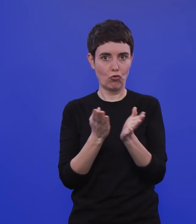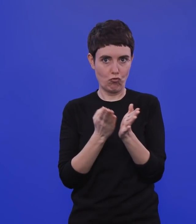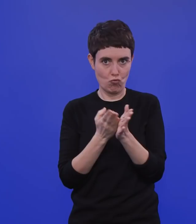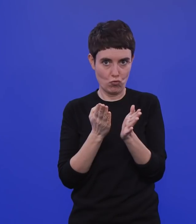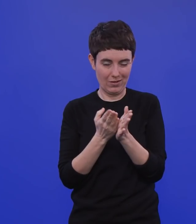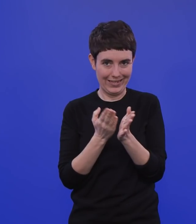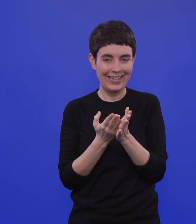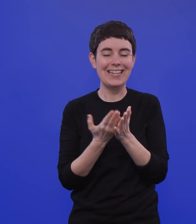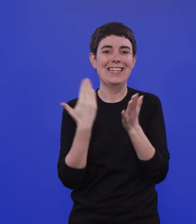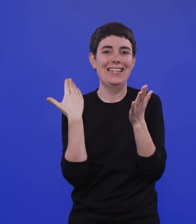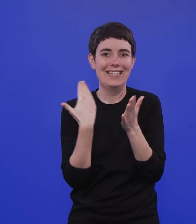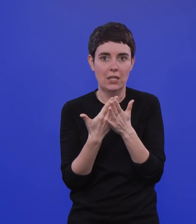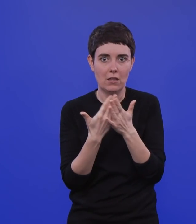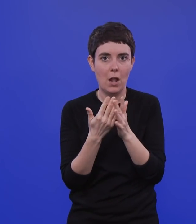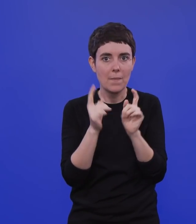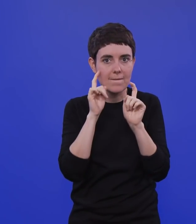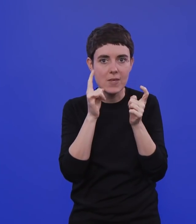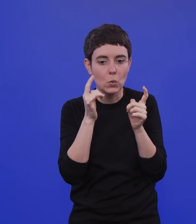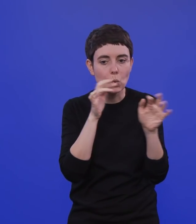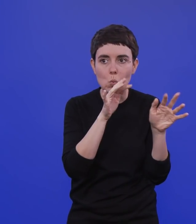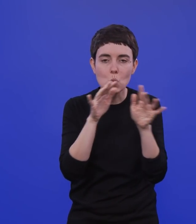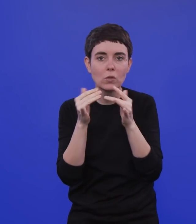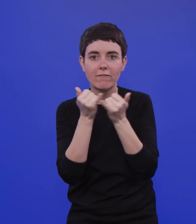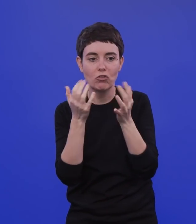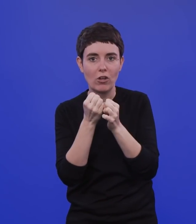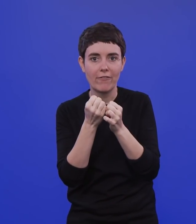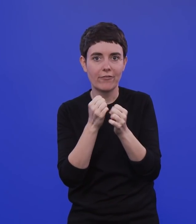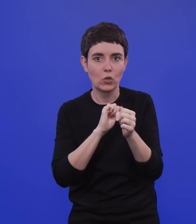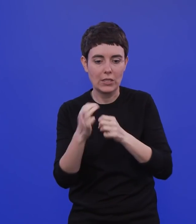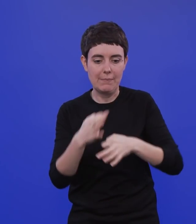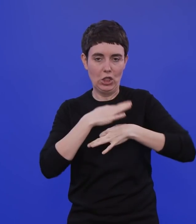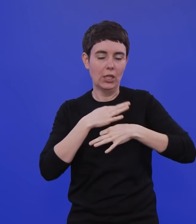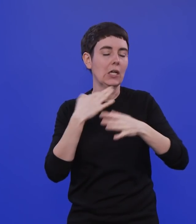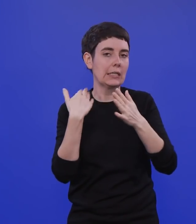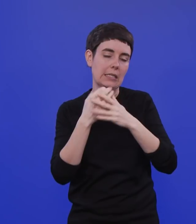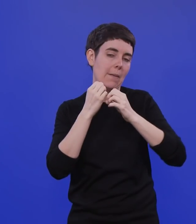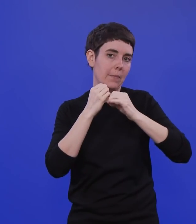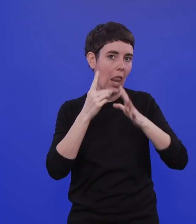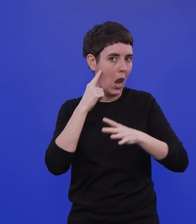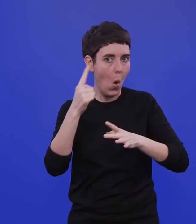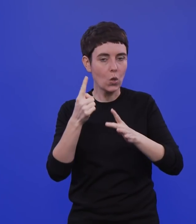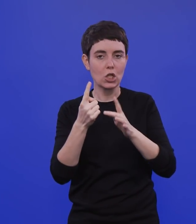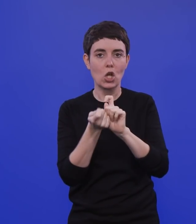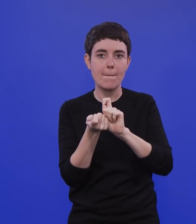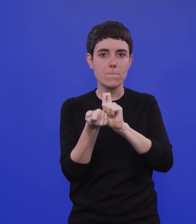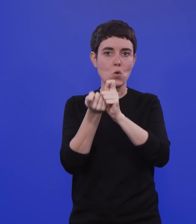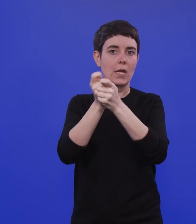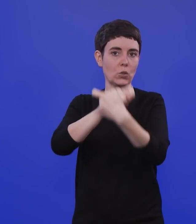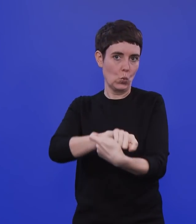großen Teilen immun sind. Und da ist es plausibel, dass so eine Mutante unter einem immunologischen Selektionsdruck entstanden ist.